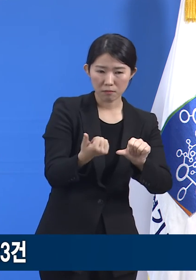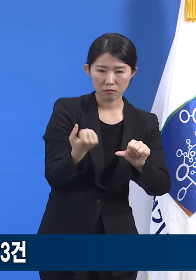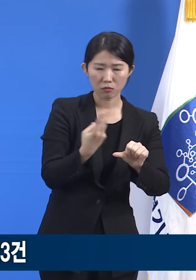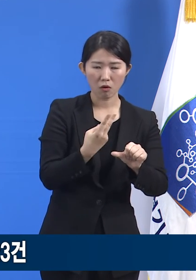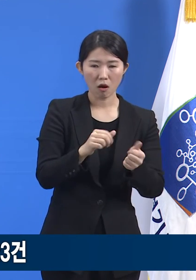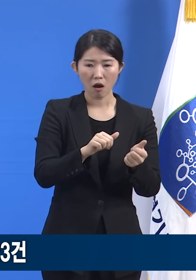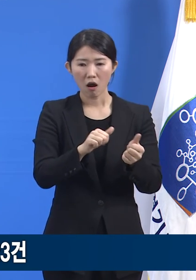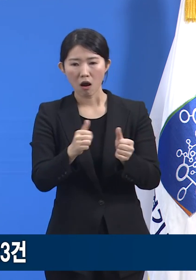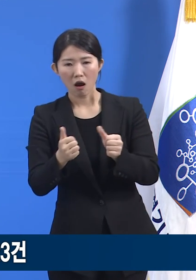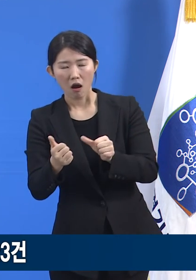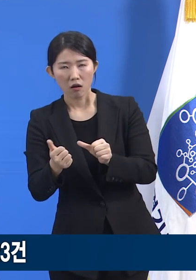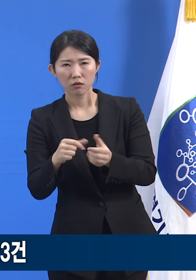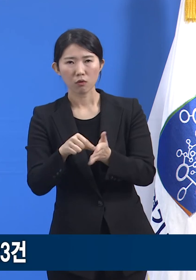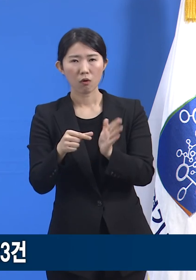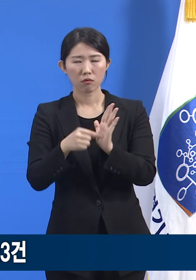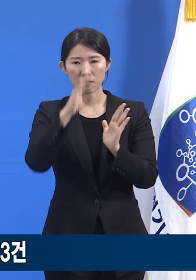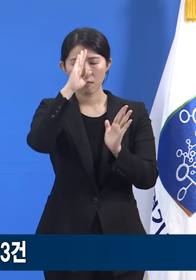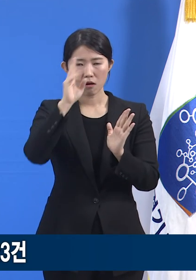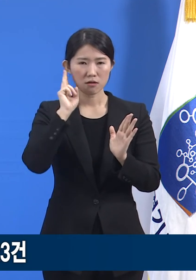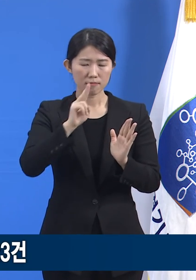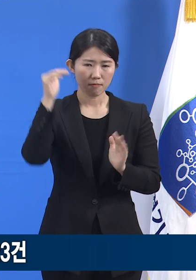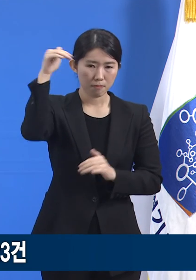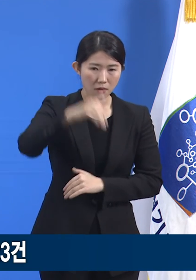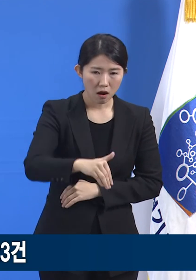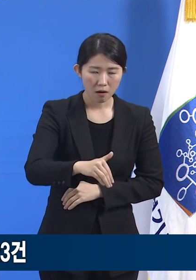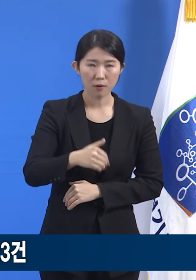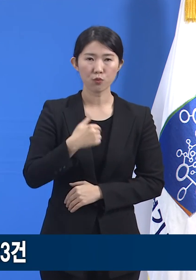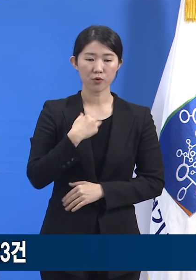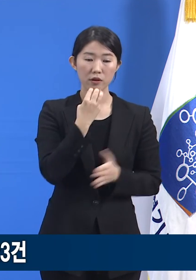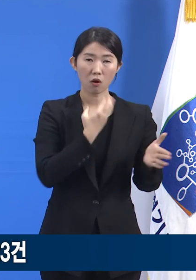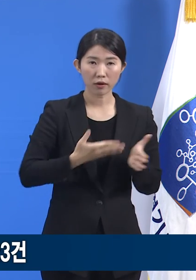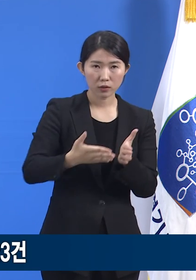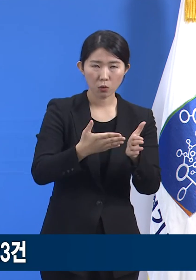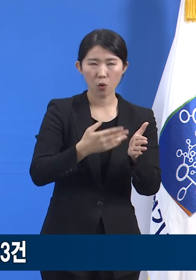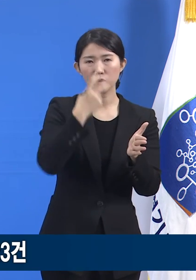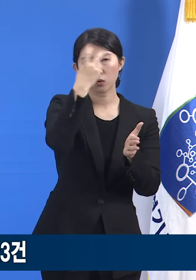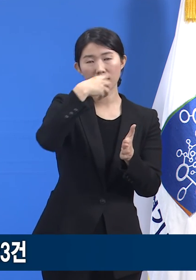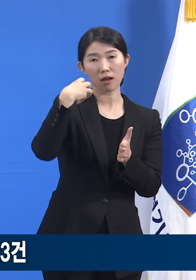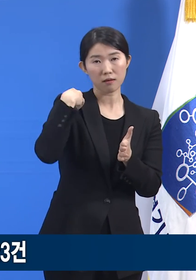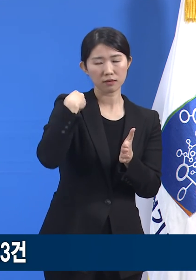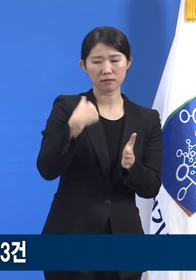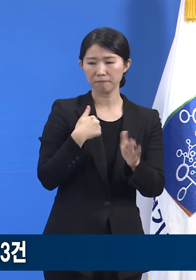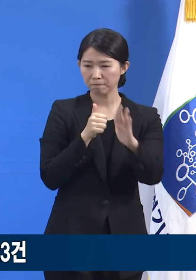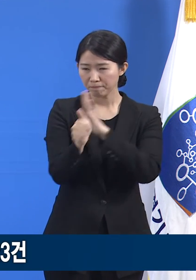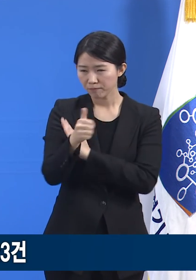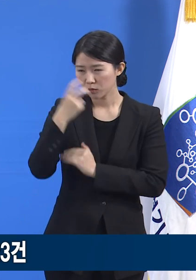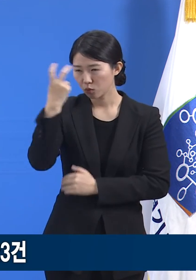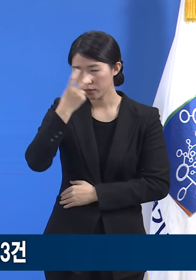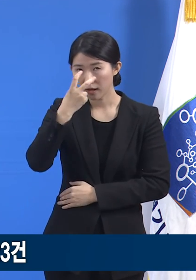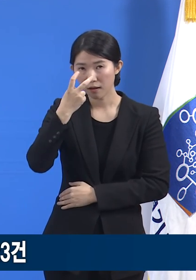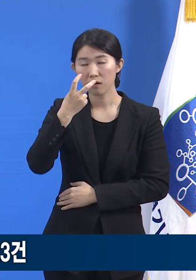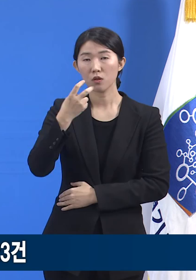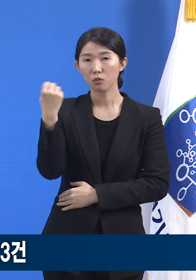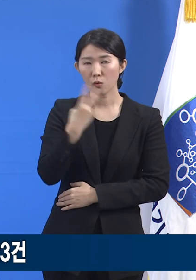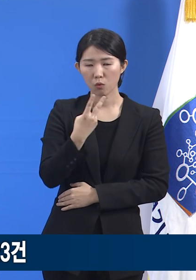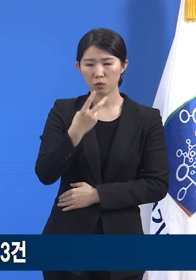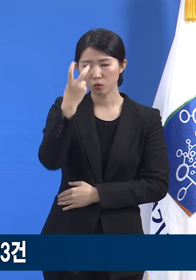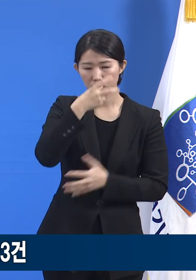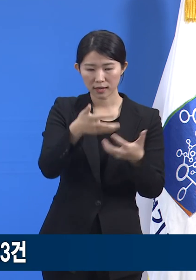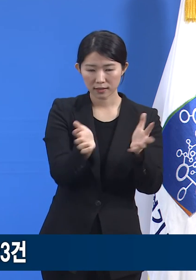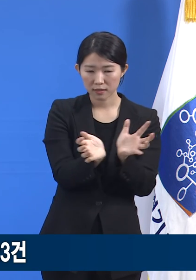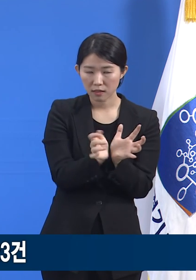도의 역학조사관이 신속하게 파견되어 조사하고 그 조사 자료를 근거로 민간 전문가 그룹이